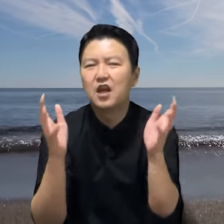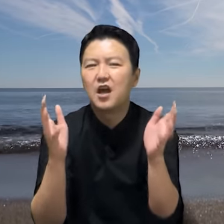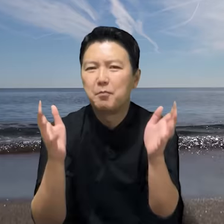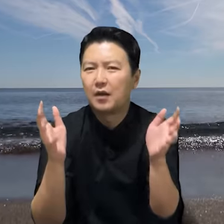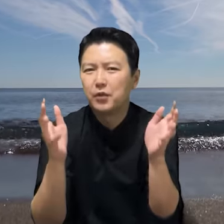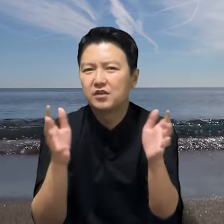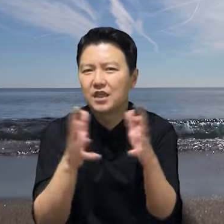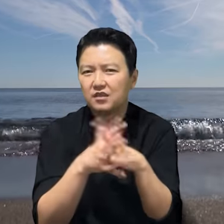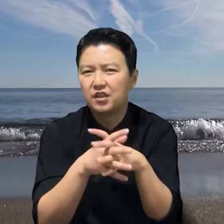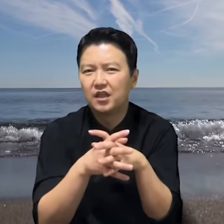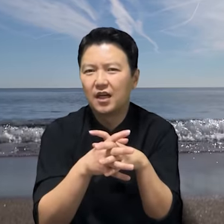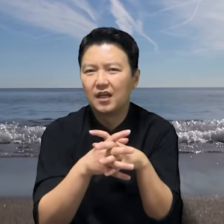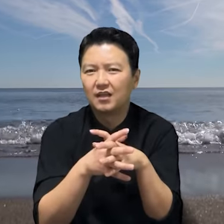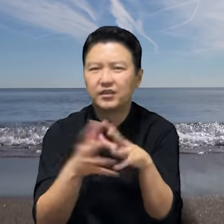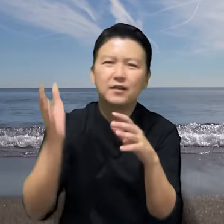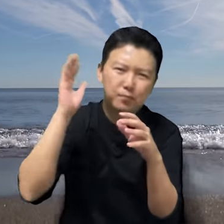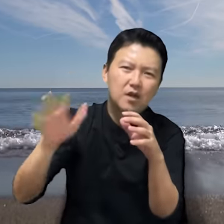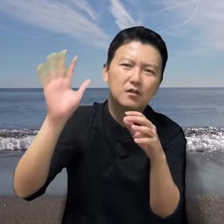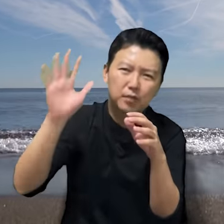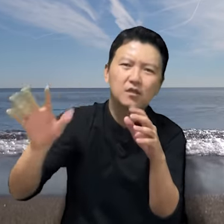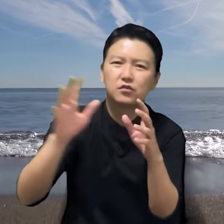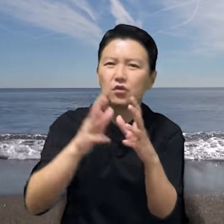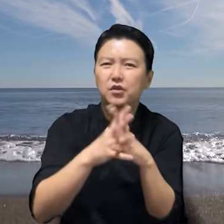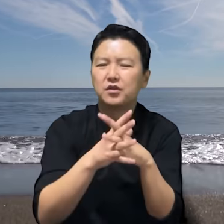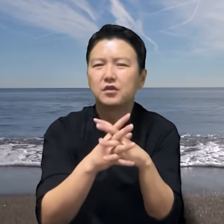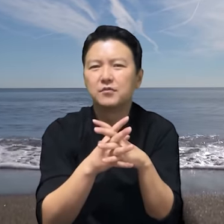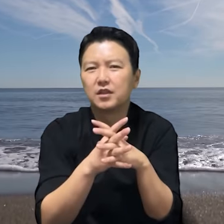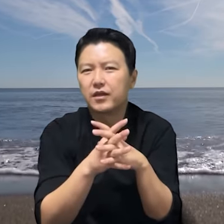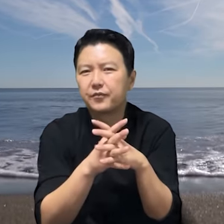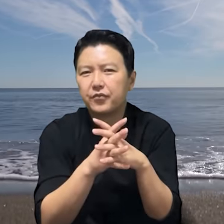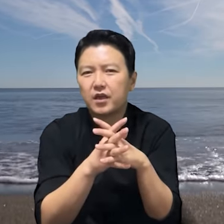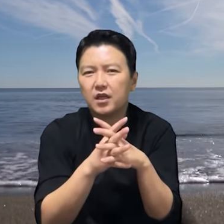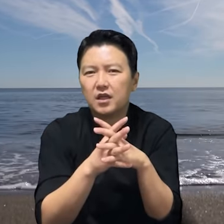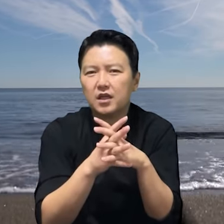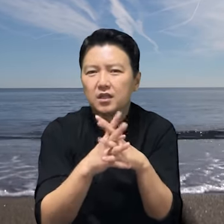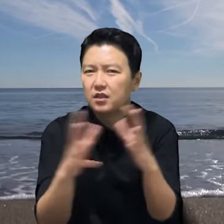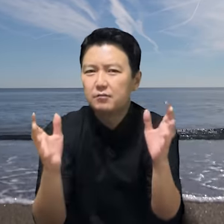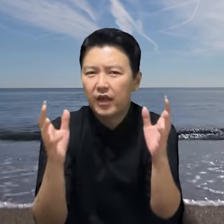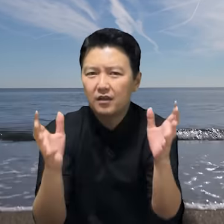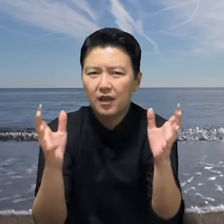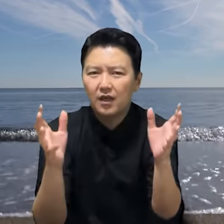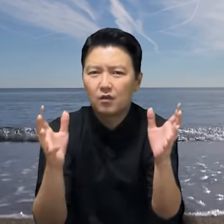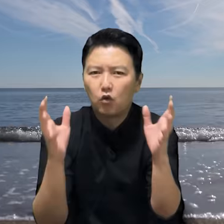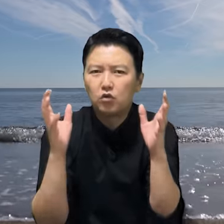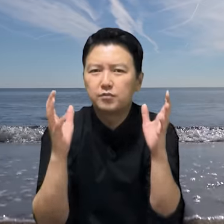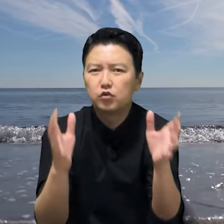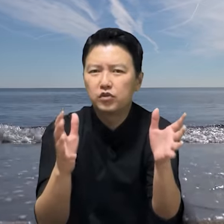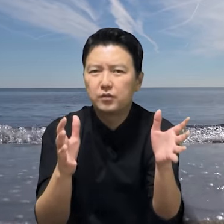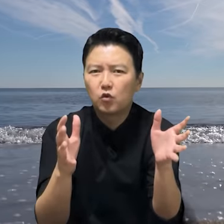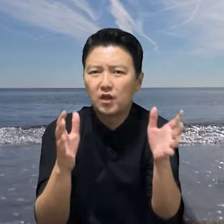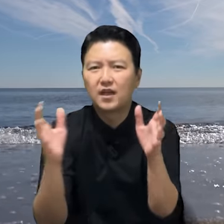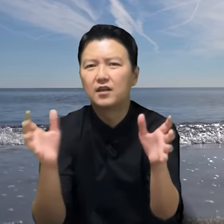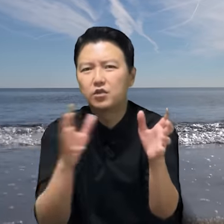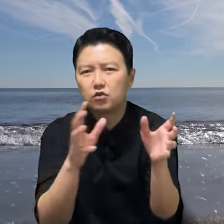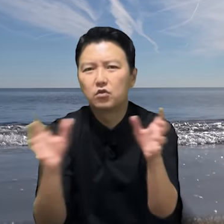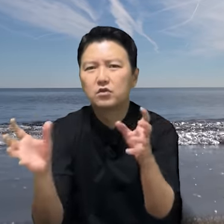망명자들이니까 그냥 펑펑 쏘게 되는 겁니다. 그들은 맨날 고급 술집과 창녀촌을